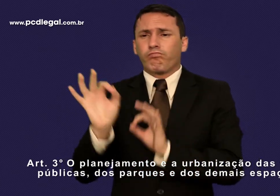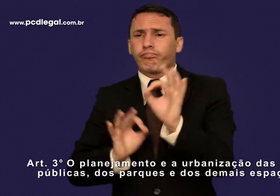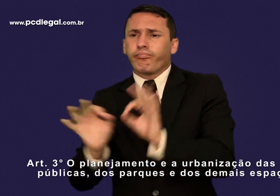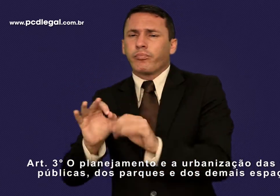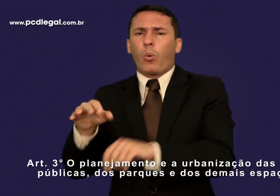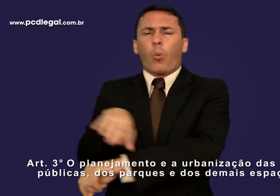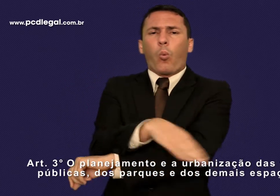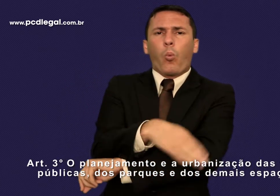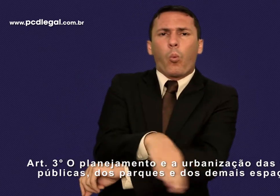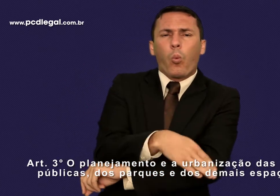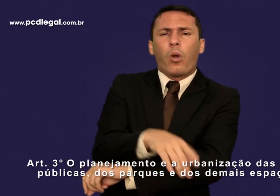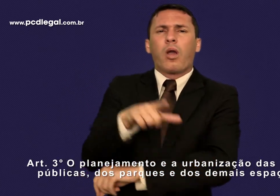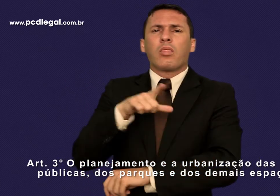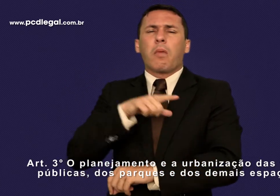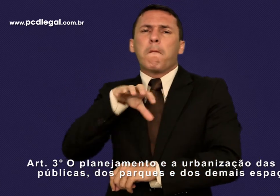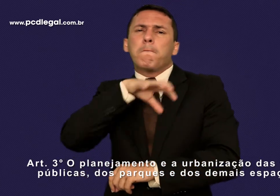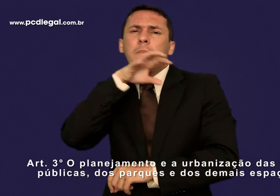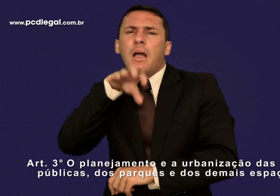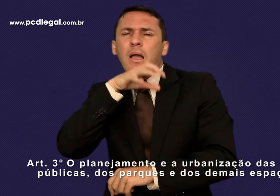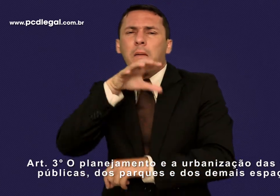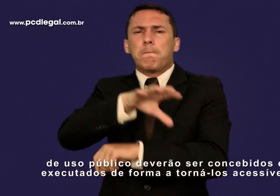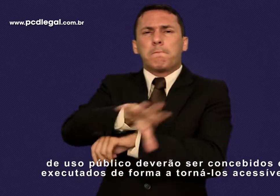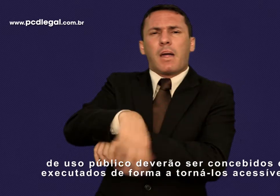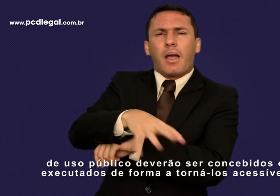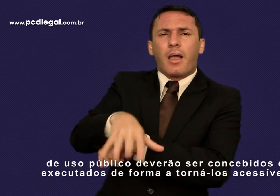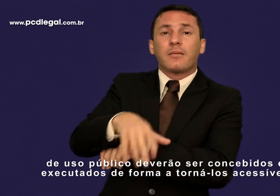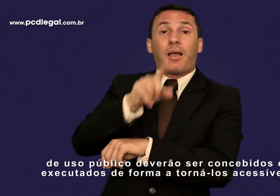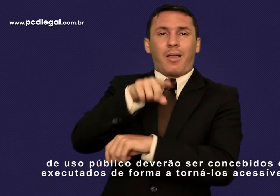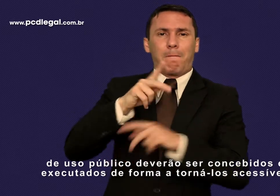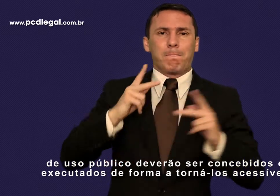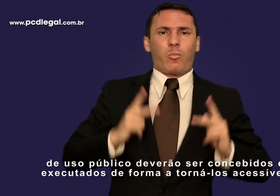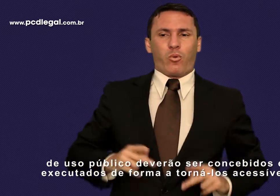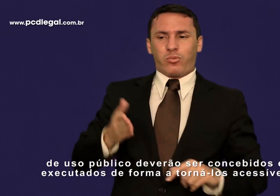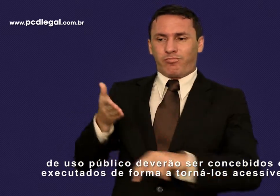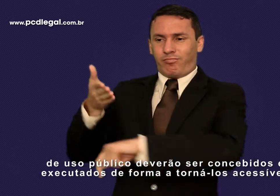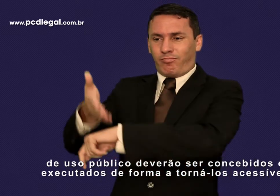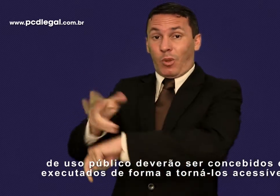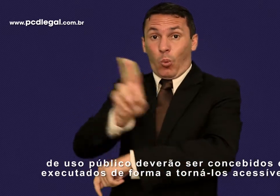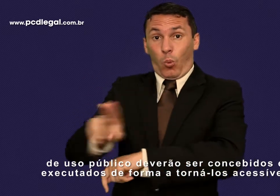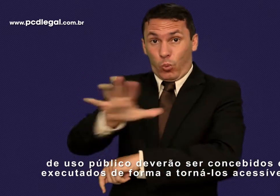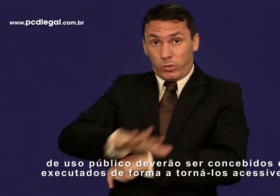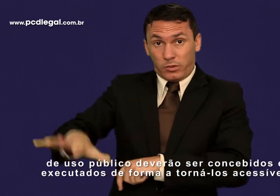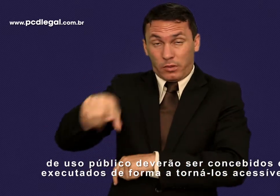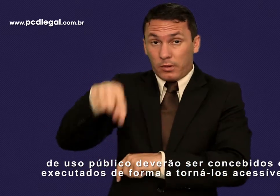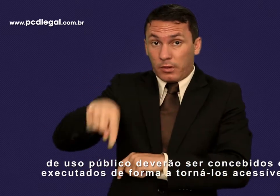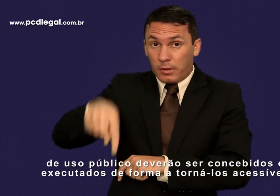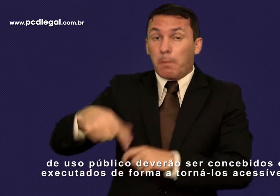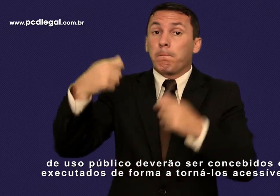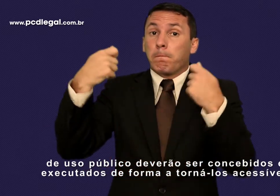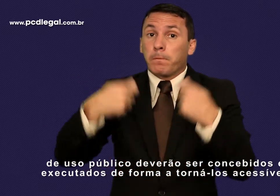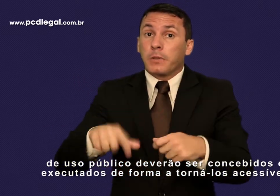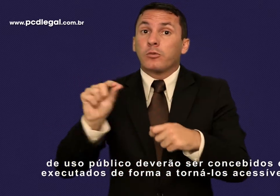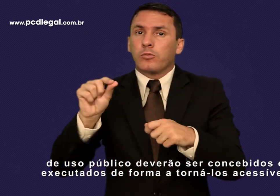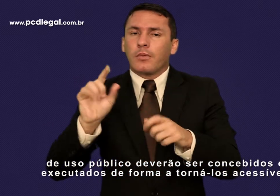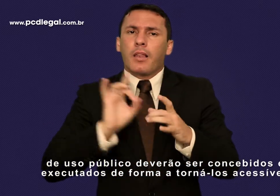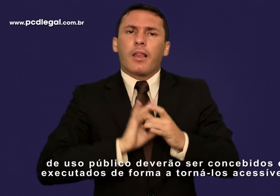públicas, dos parques e dos demais espaços de uso público deverão ser concebidos e executados de forma a torná-los acessíveis